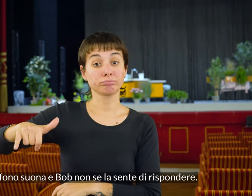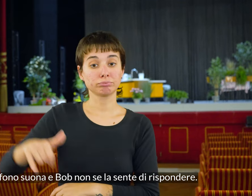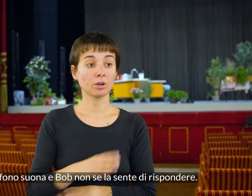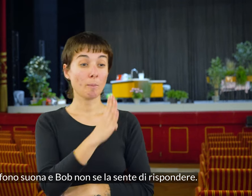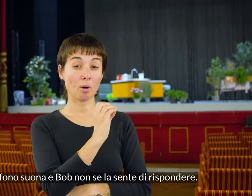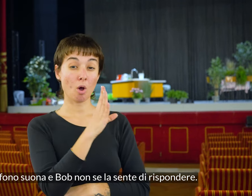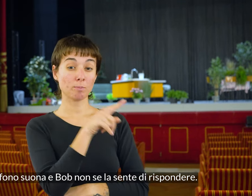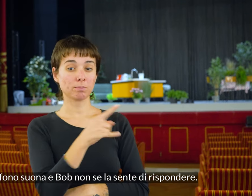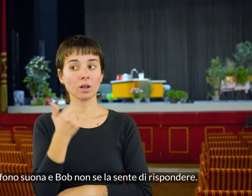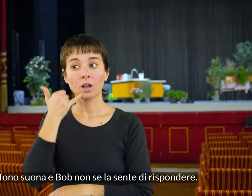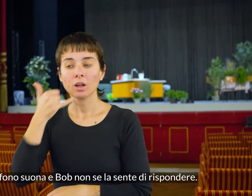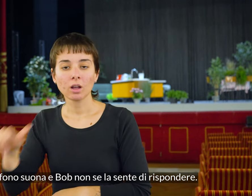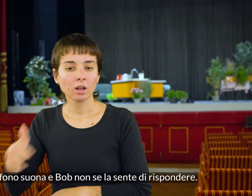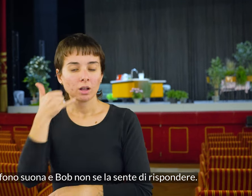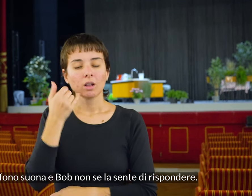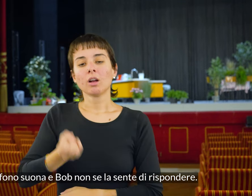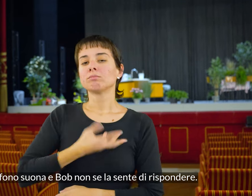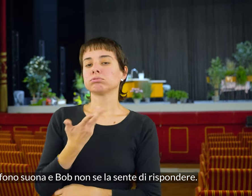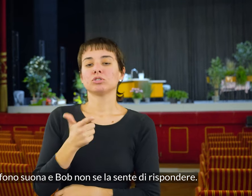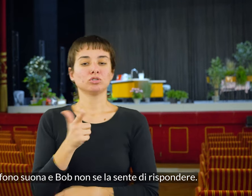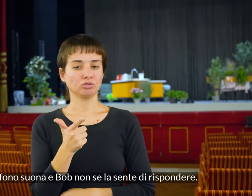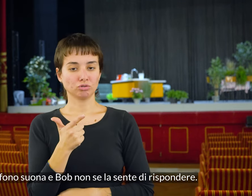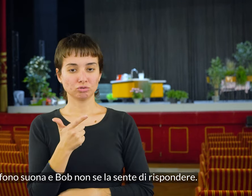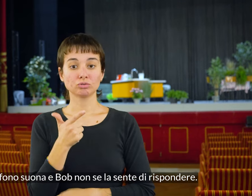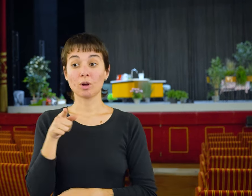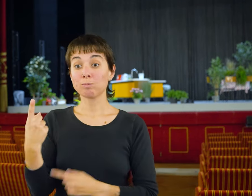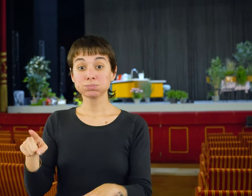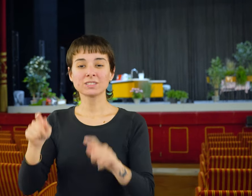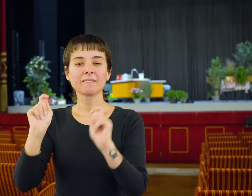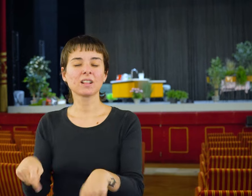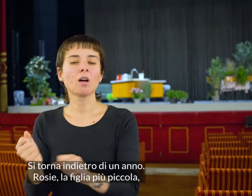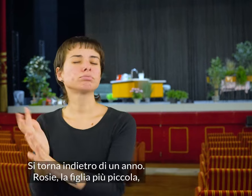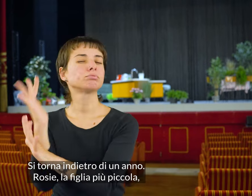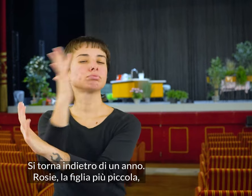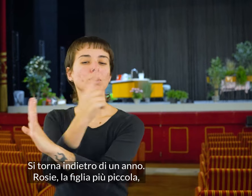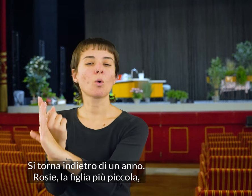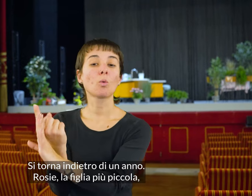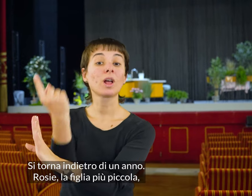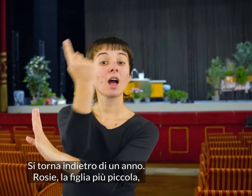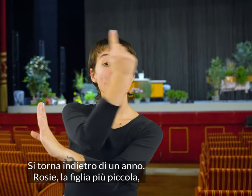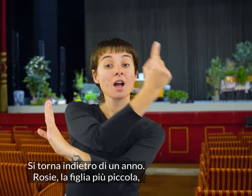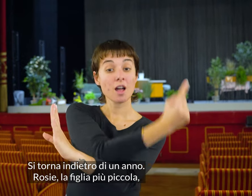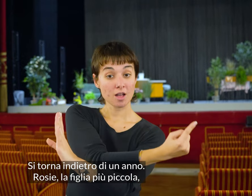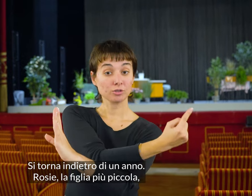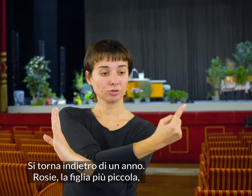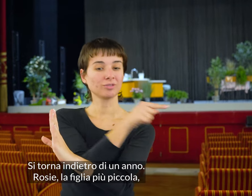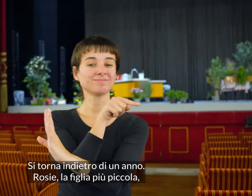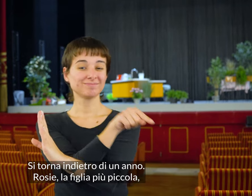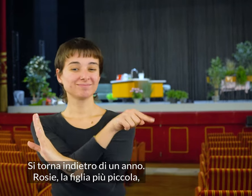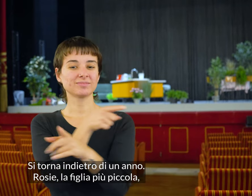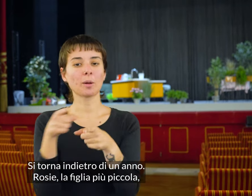e Bob non se la sente di rispondere. Si torna indietro di un anno. Rosie,